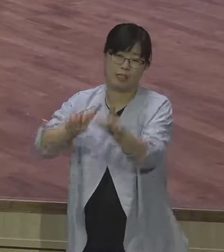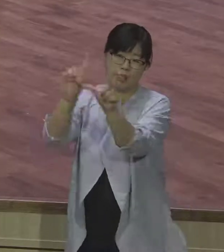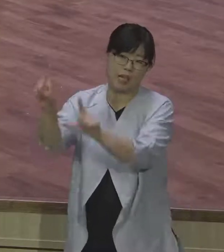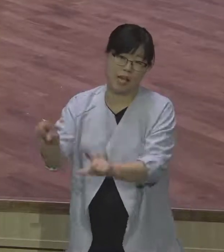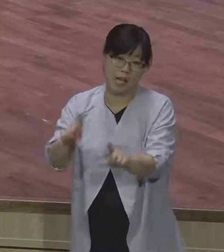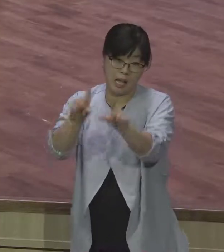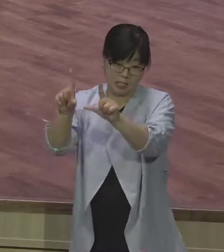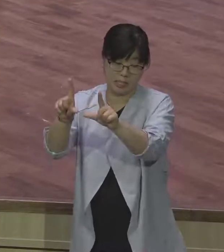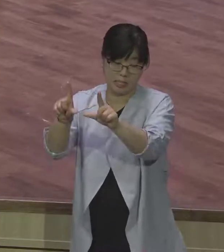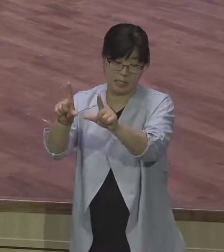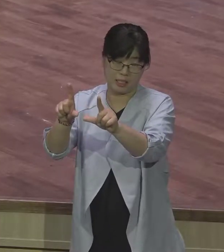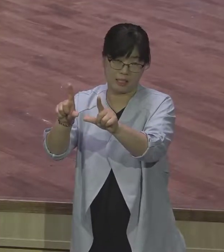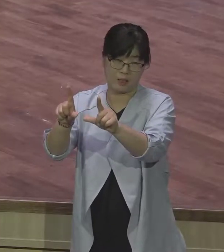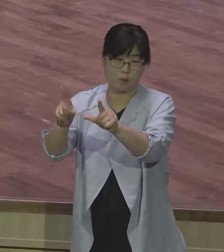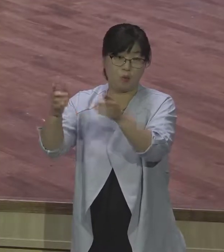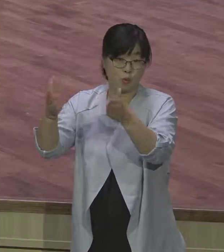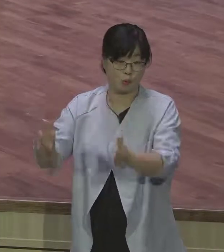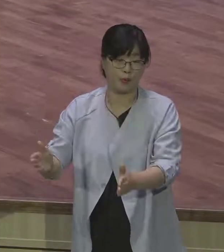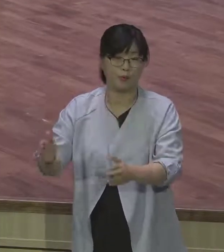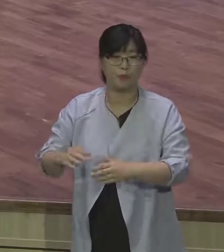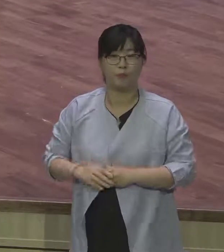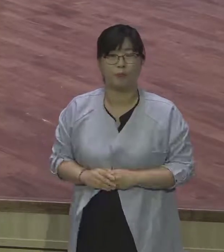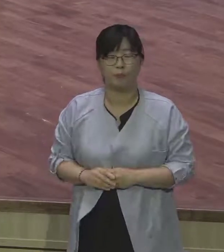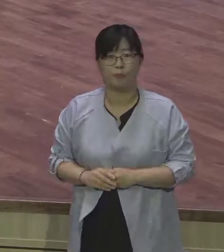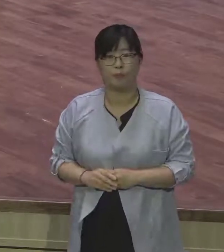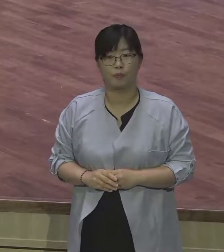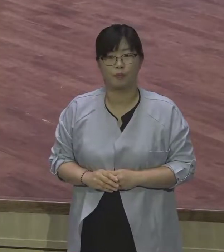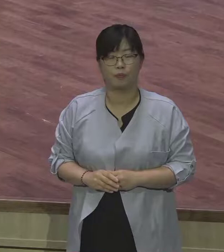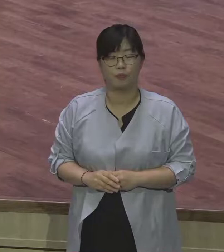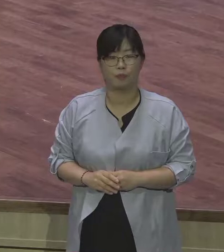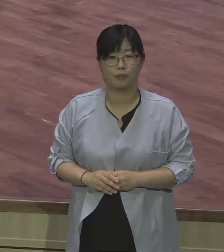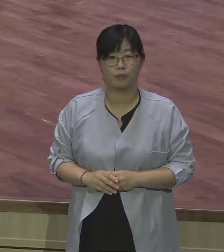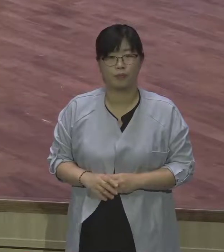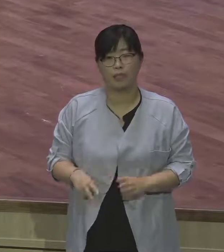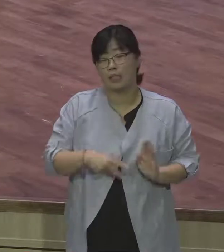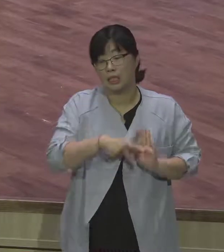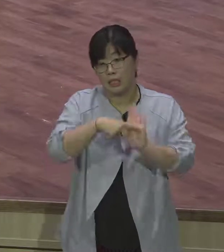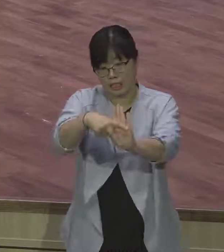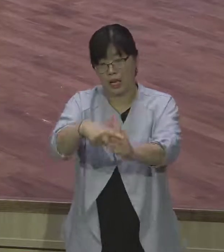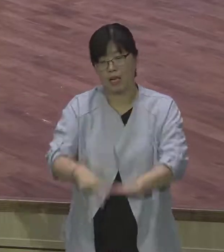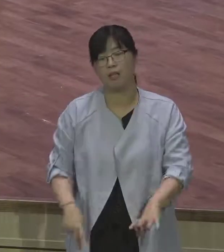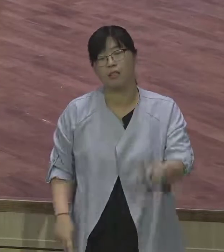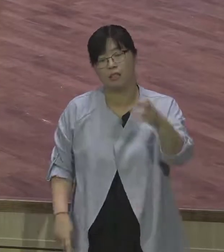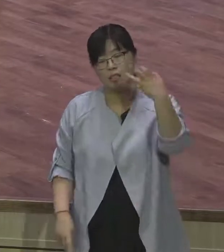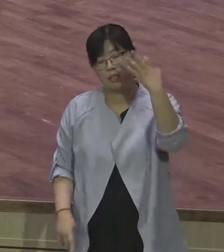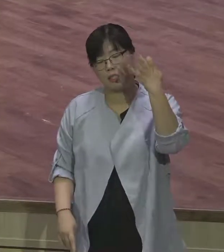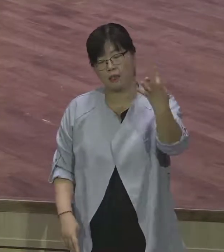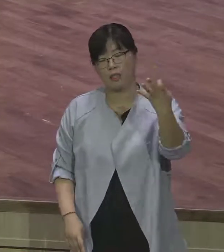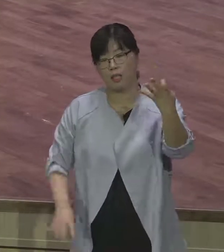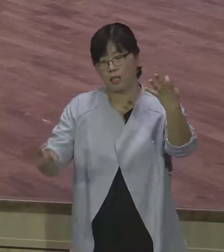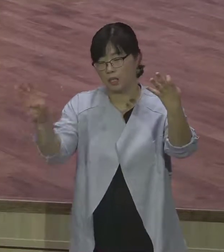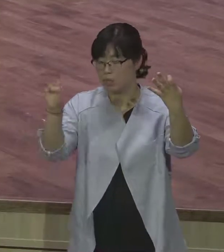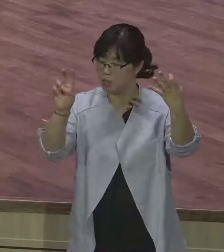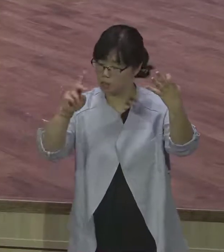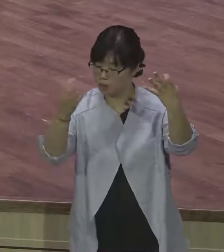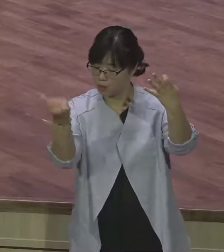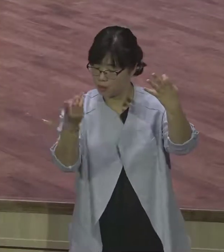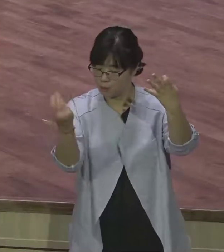이사야 41장 14절에 보면 야곱을 버러지같은 너 야곱아 그렇게 불렀어요.